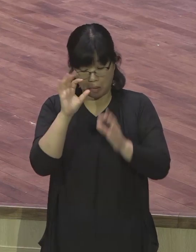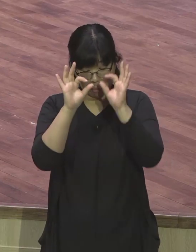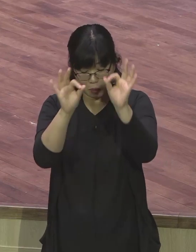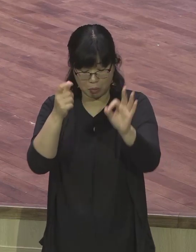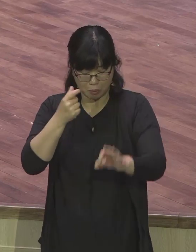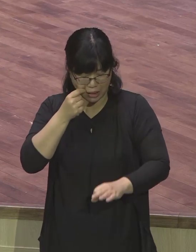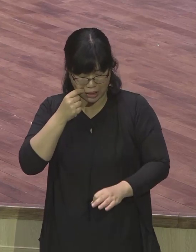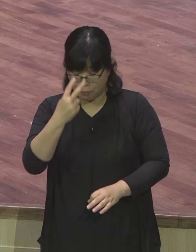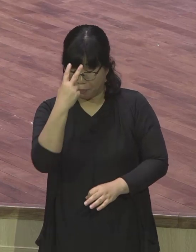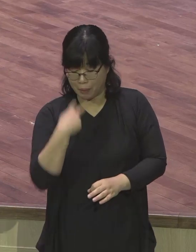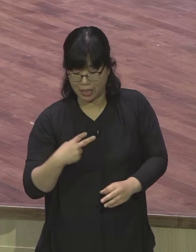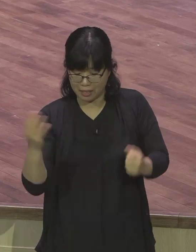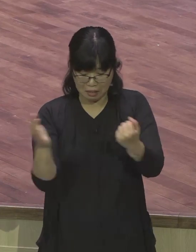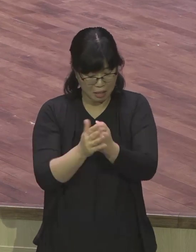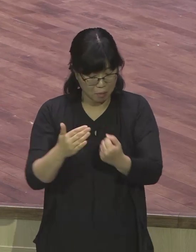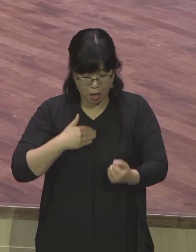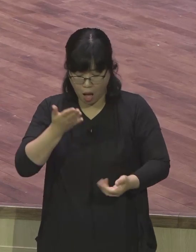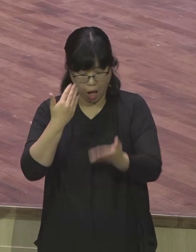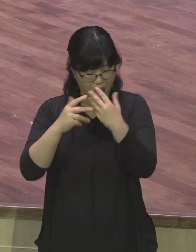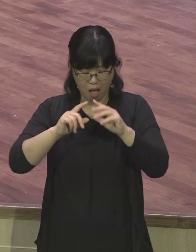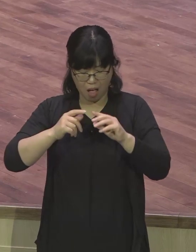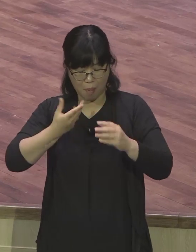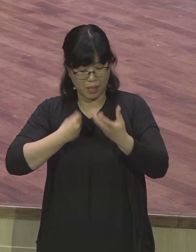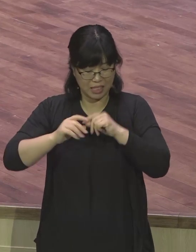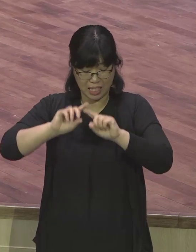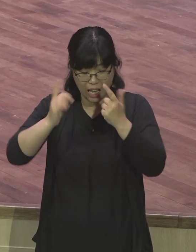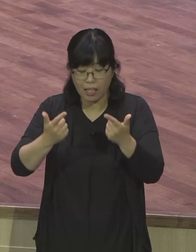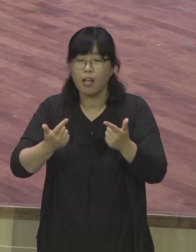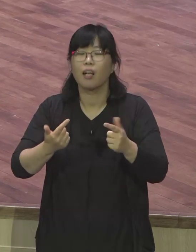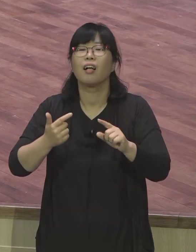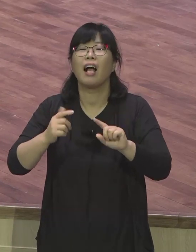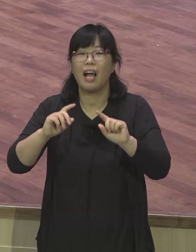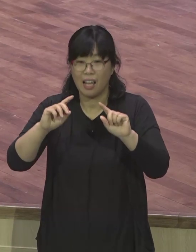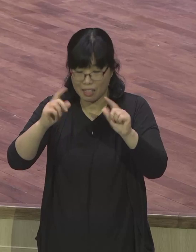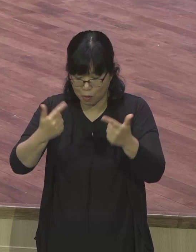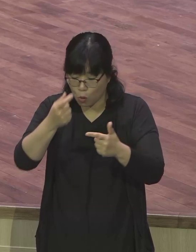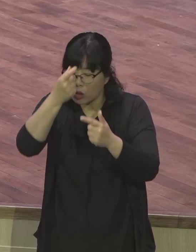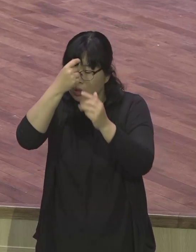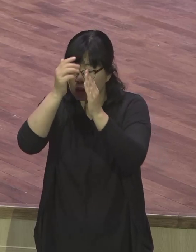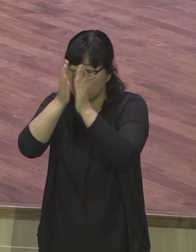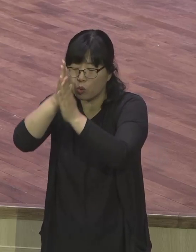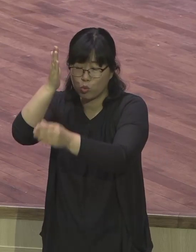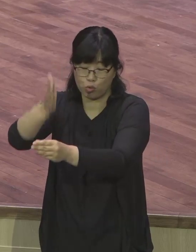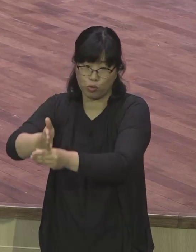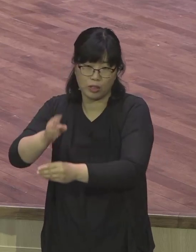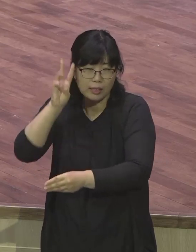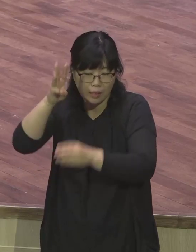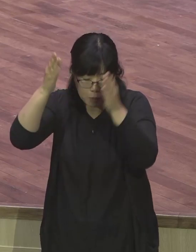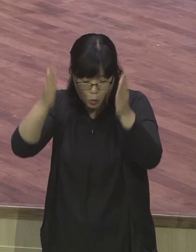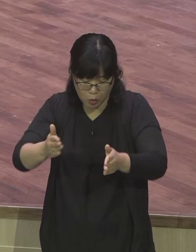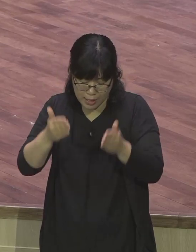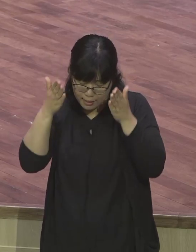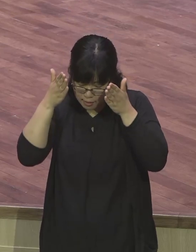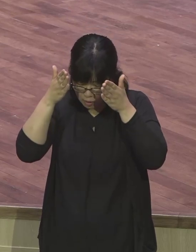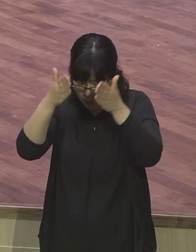이 시간이 아마도 바울에게는 집중의 시간표였을 것입니다 그동안 잘못된 각인 각인과 뿌리들을